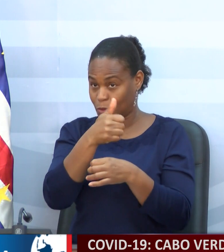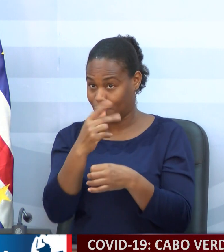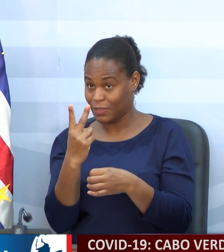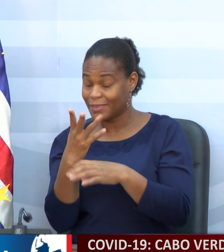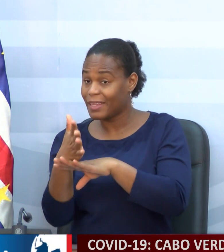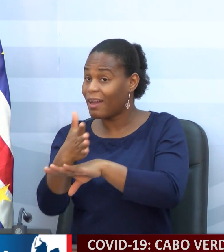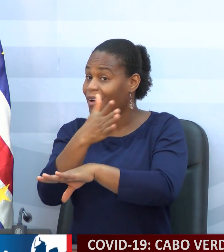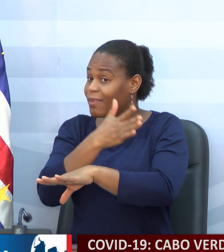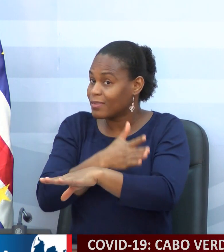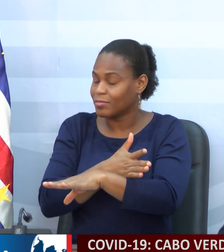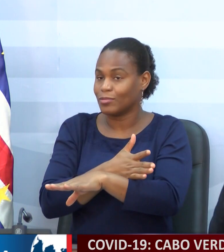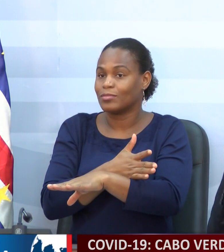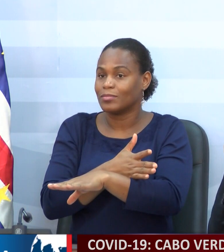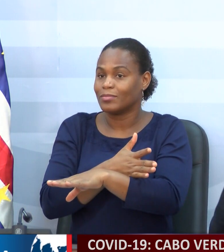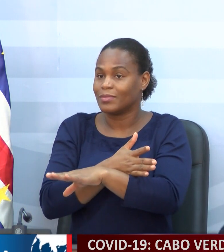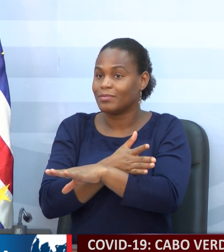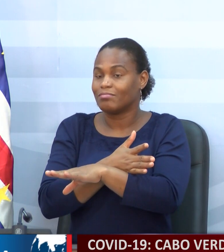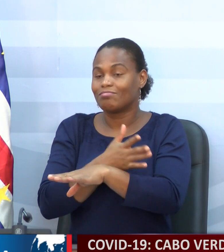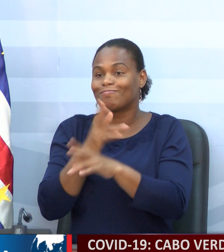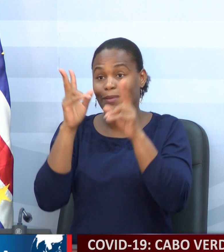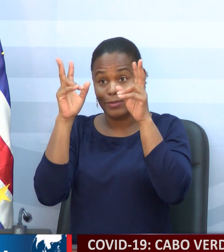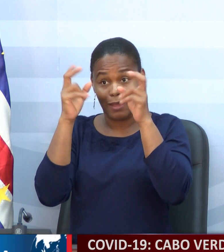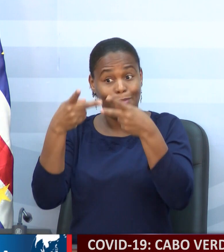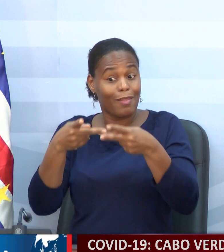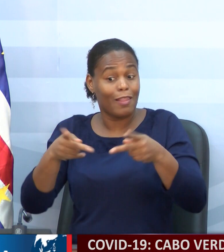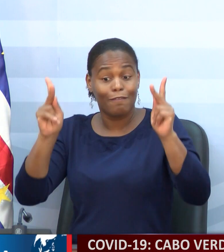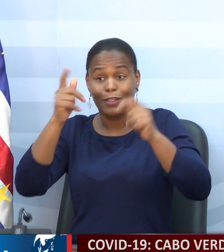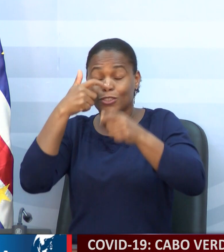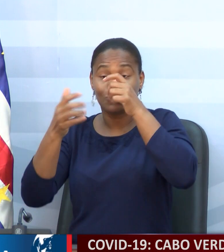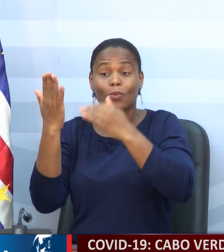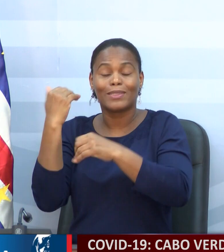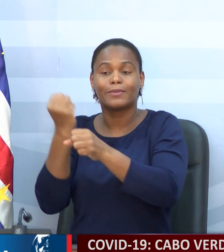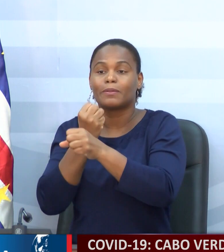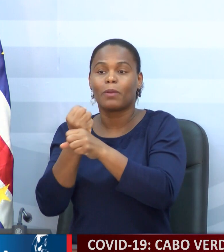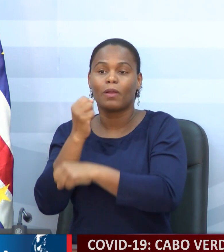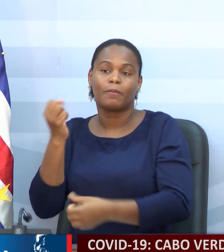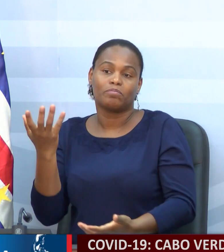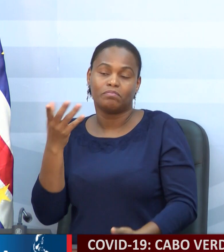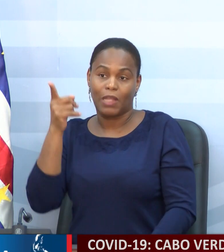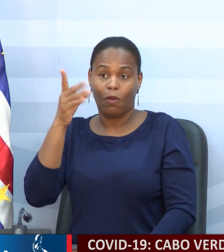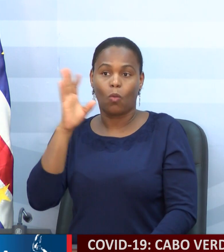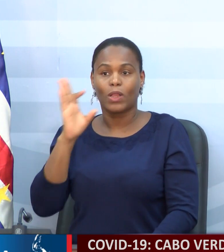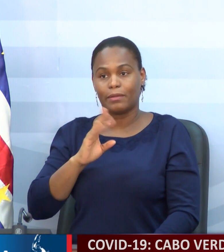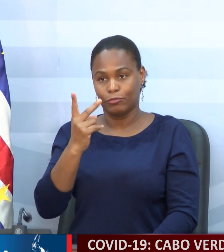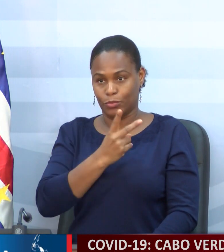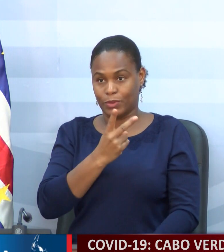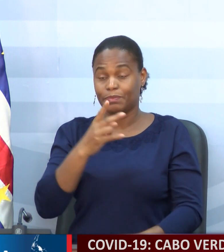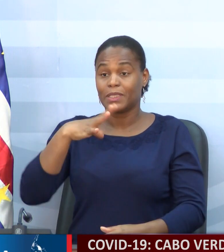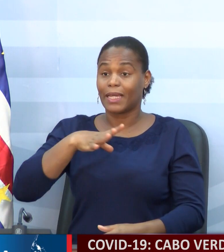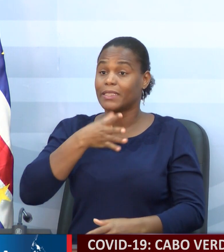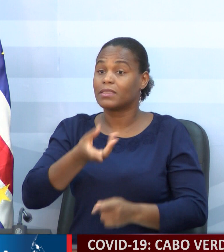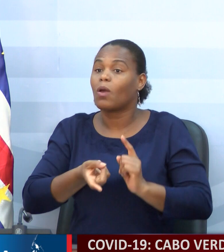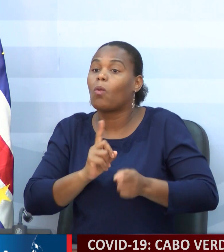de libertação, entre aspas, de que os funcionários dos dois hotéis. Isto quer dizer